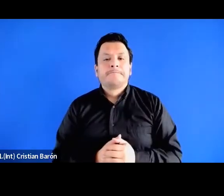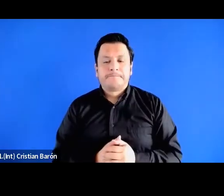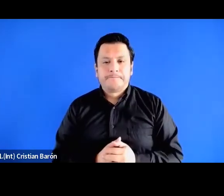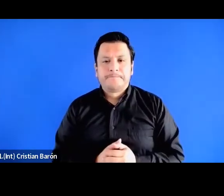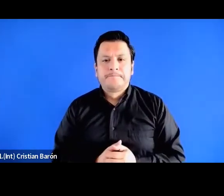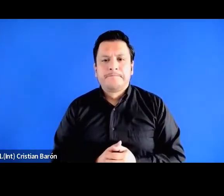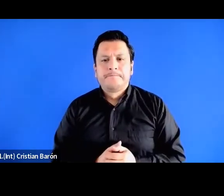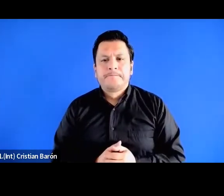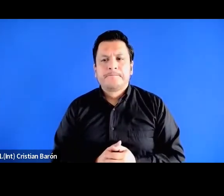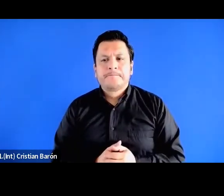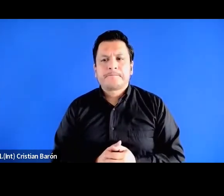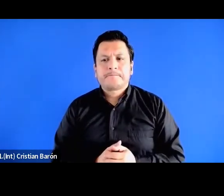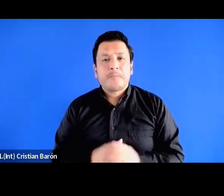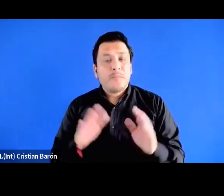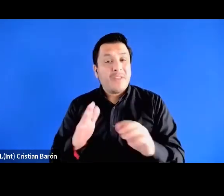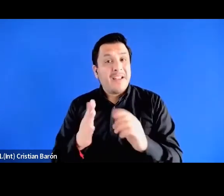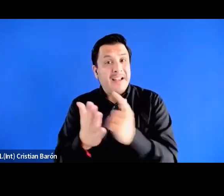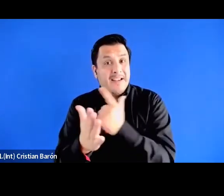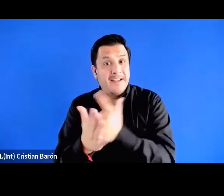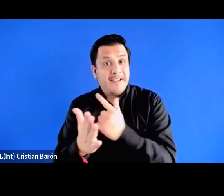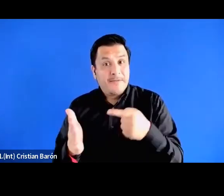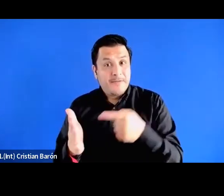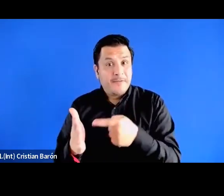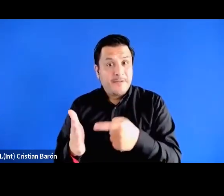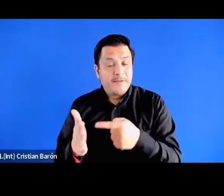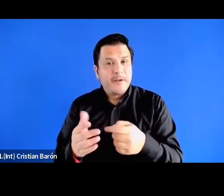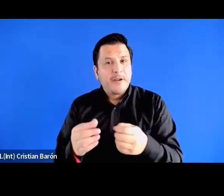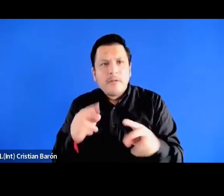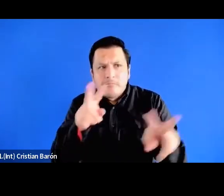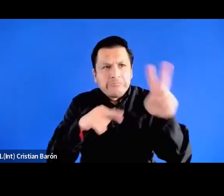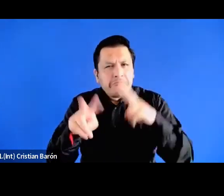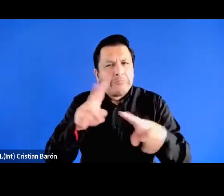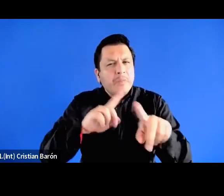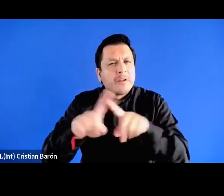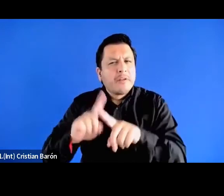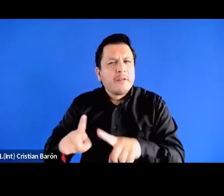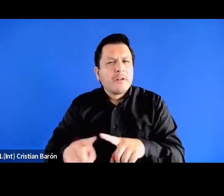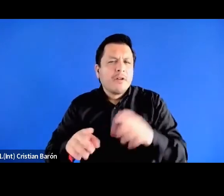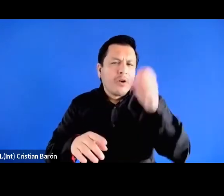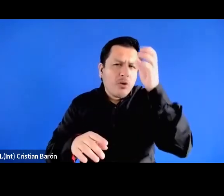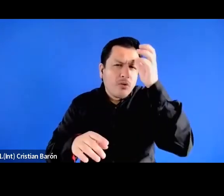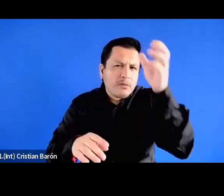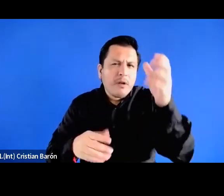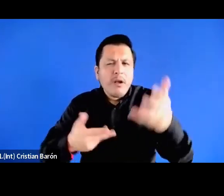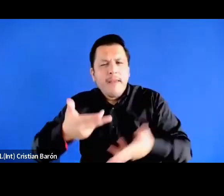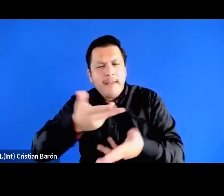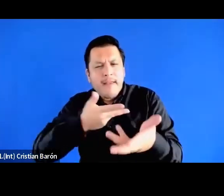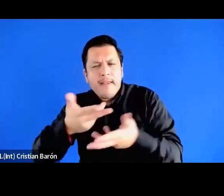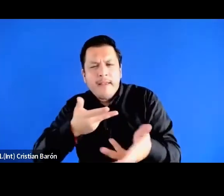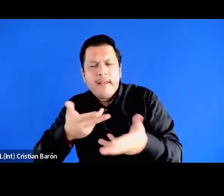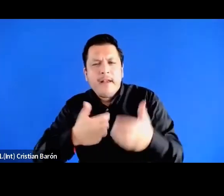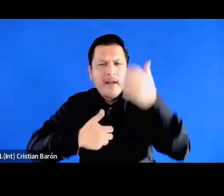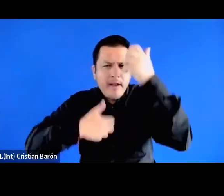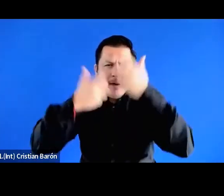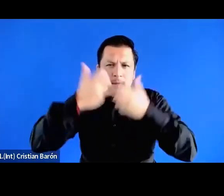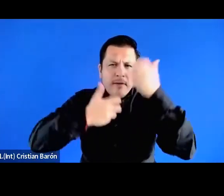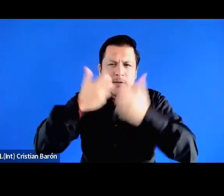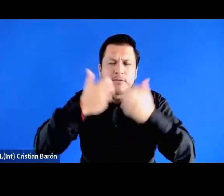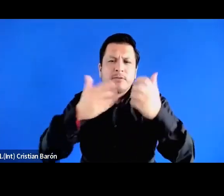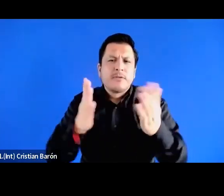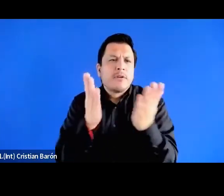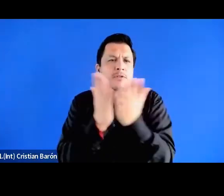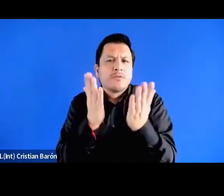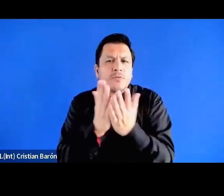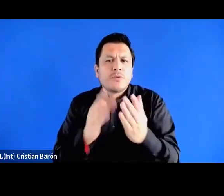en este libro Mara se explora algunas cuestiones y consensos y avaliaciones de los estudios sobre las